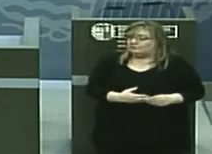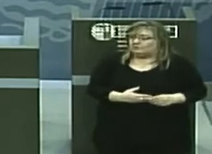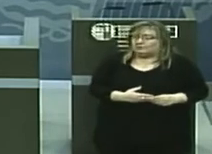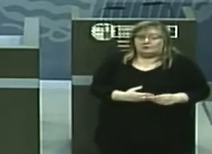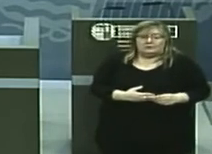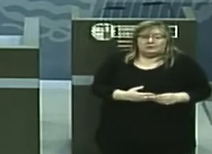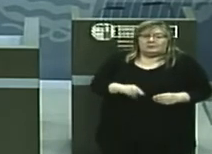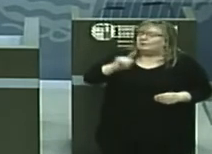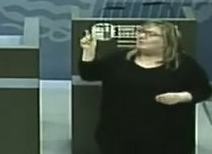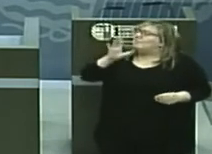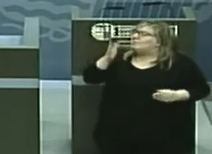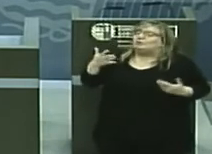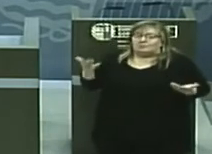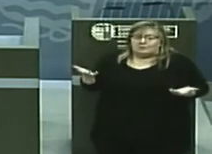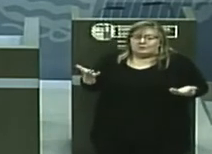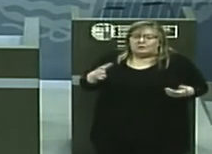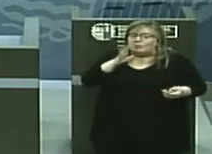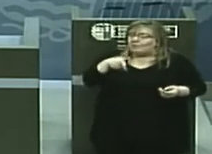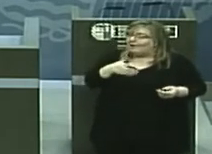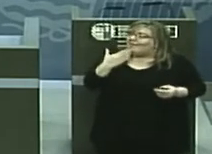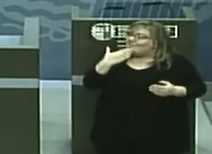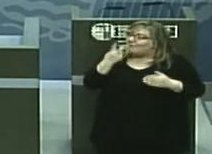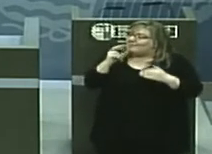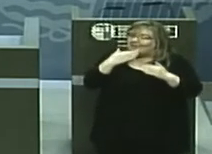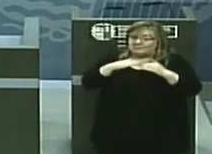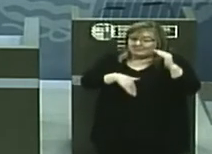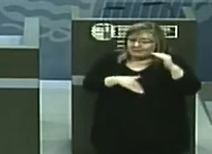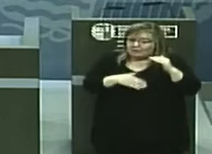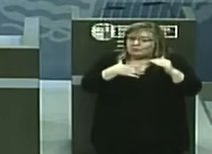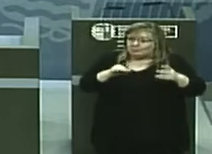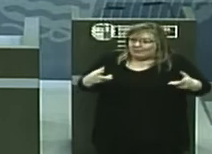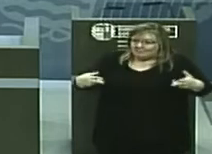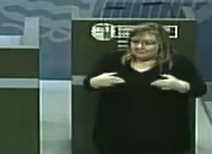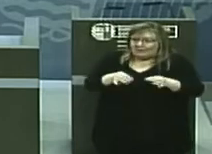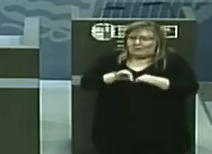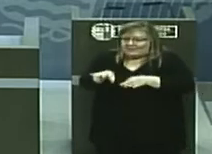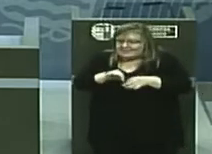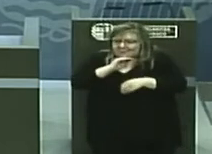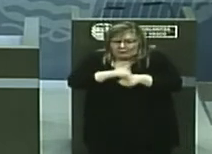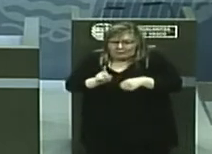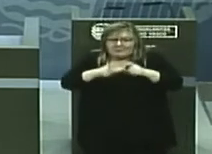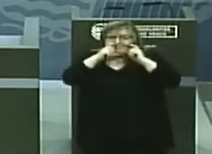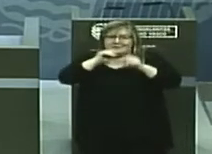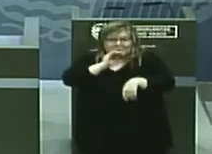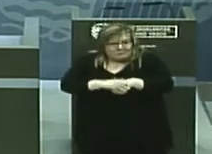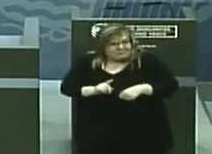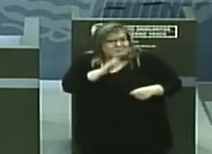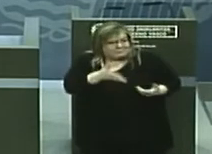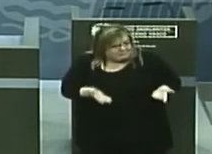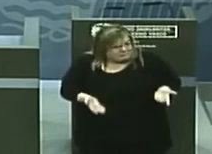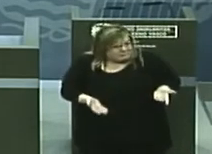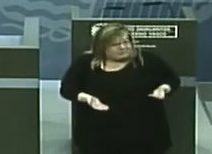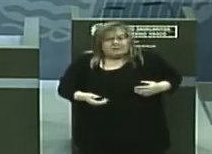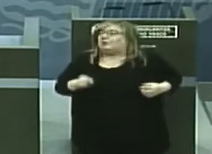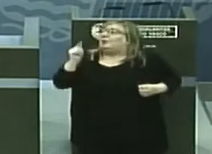¿Y a qué lo achacan? ¿Igual que es en esa franja de edad donde no se están tomando las medidas de distancia, mascarilla? También le puedo